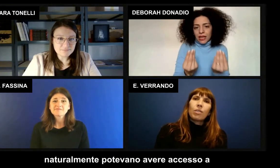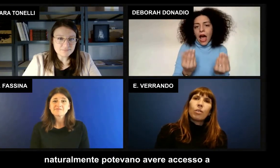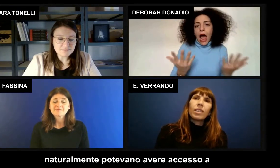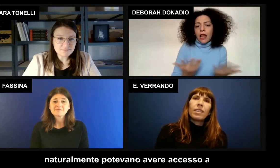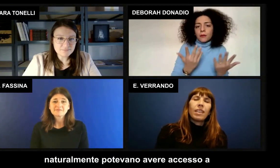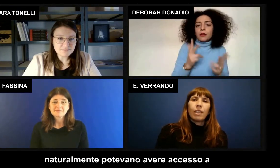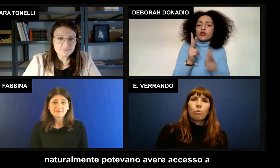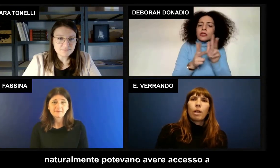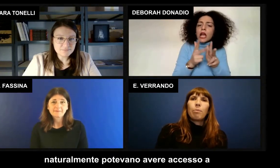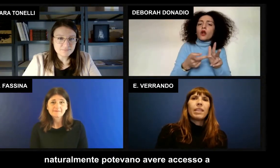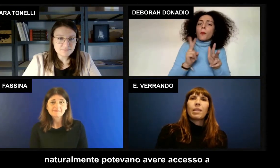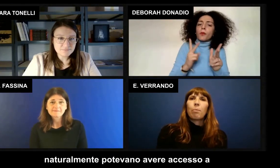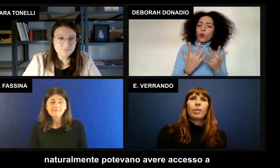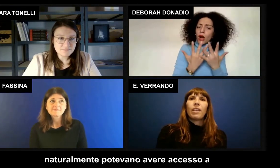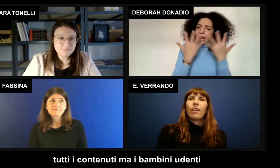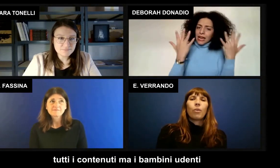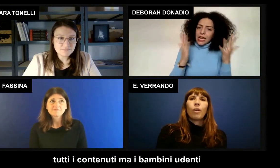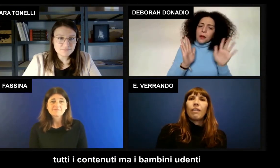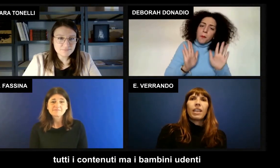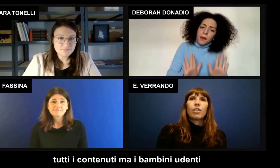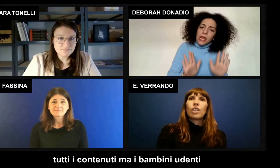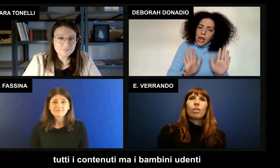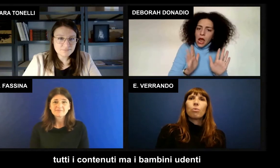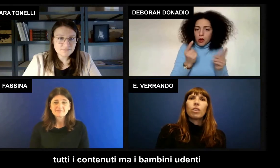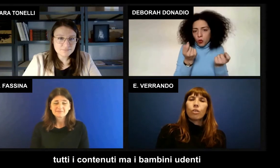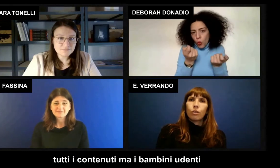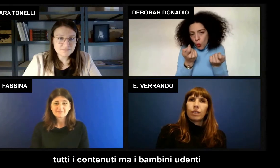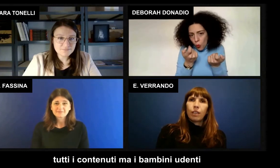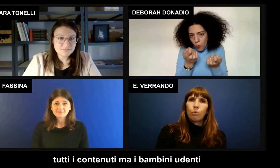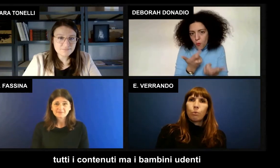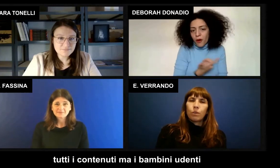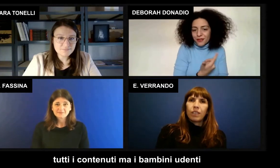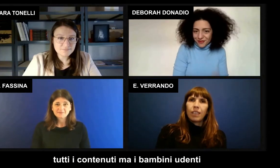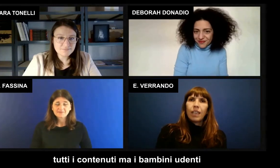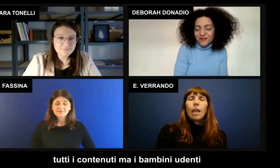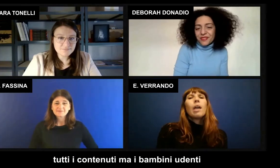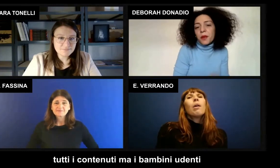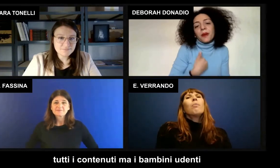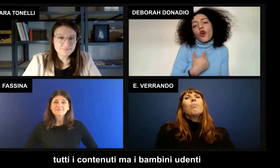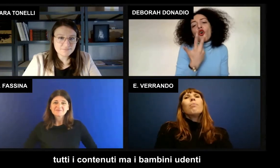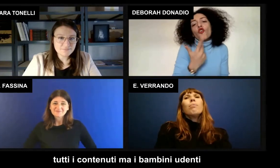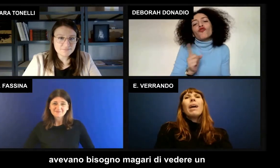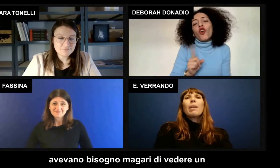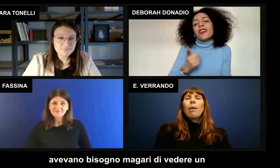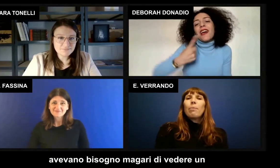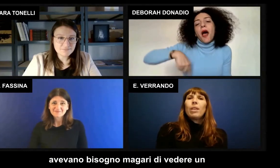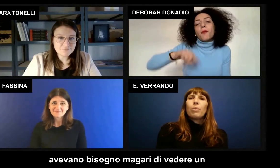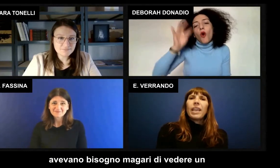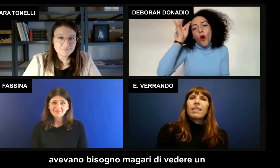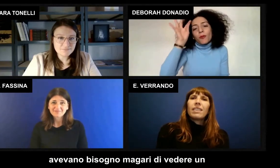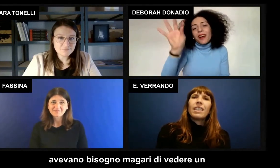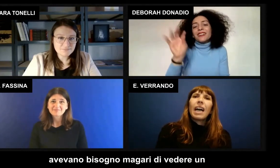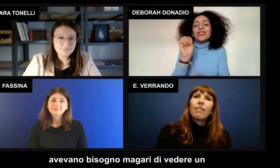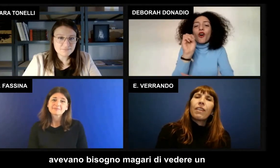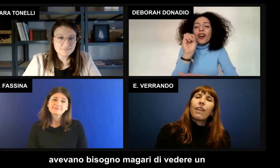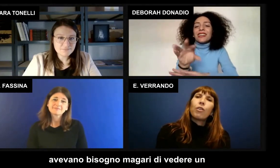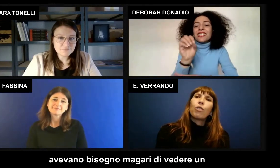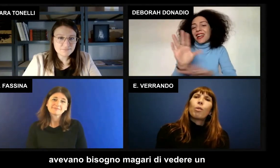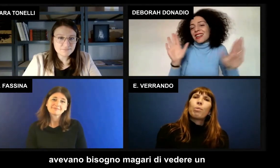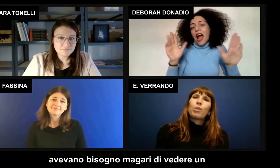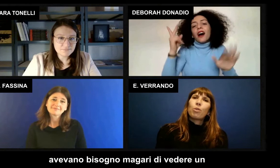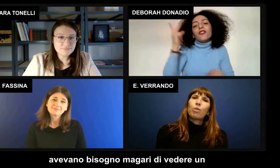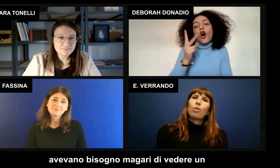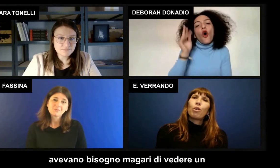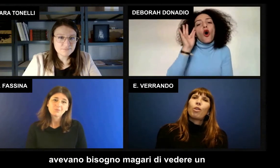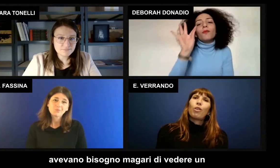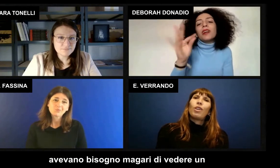bambini sordi naturalmente potevano avere accesso a tutti i contenuti ma i bambini udenti avevano